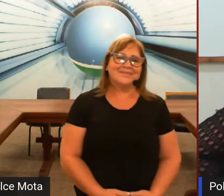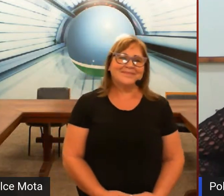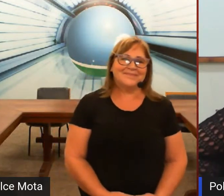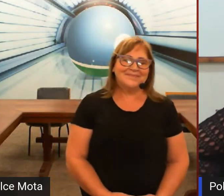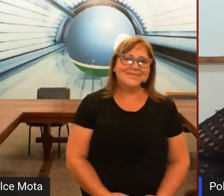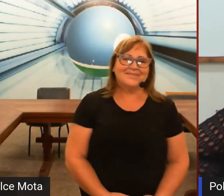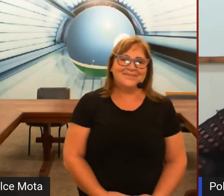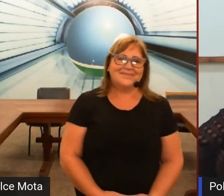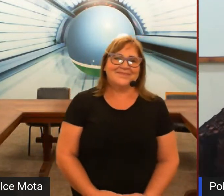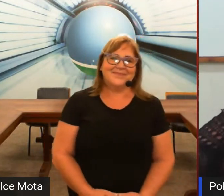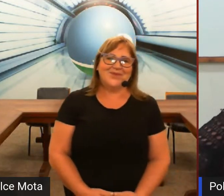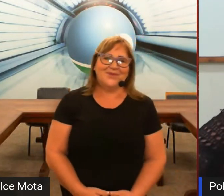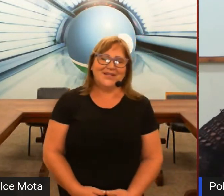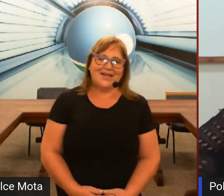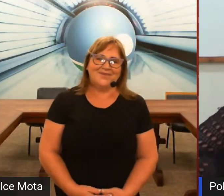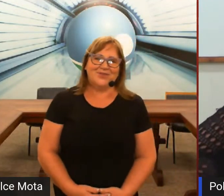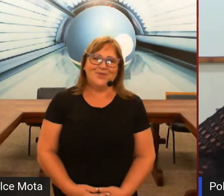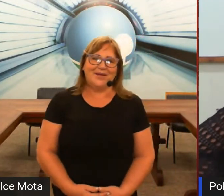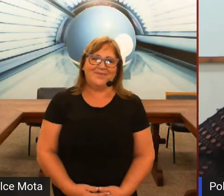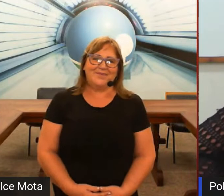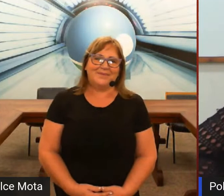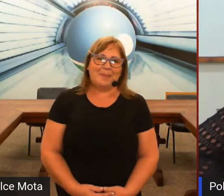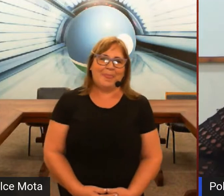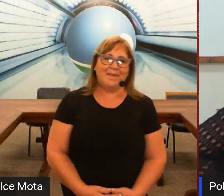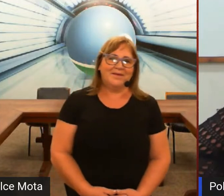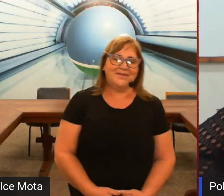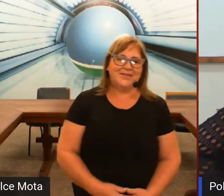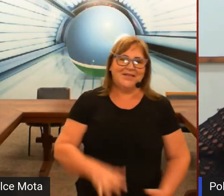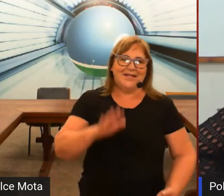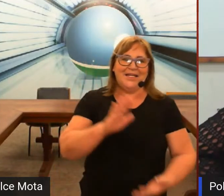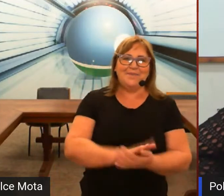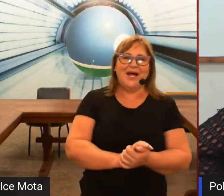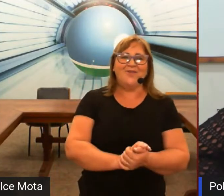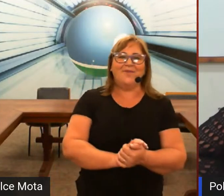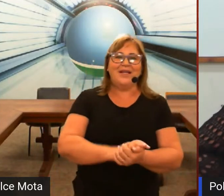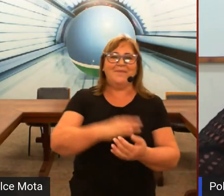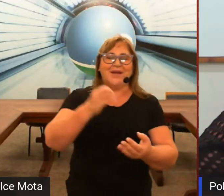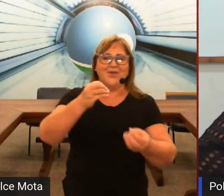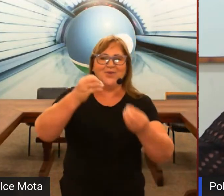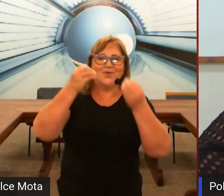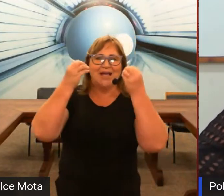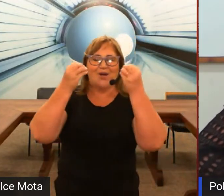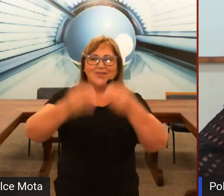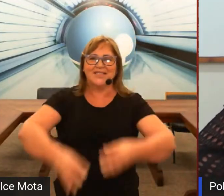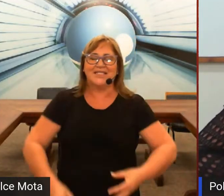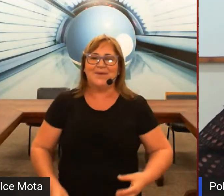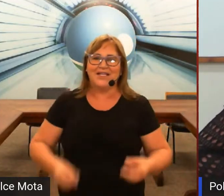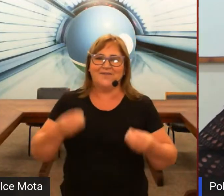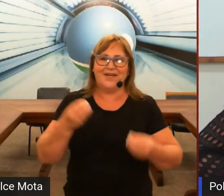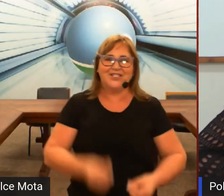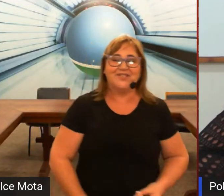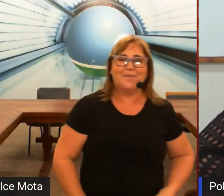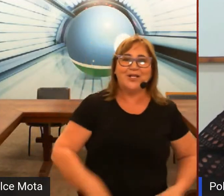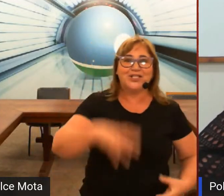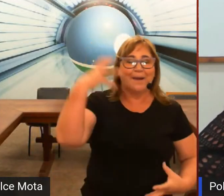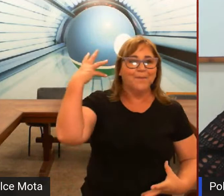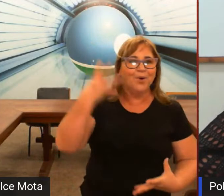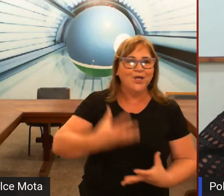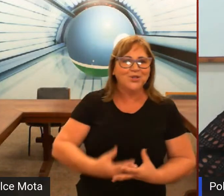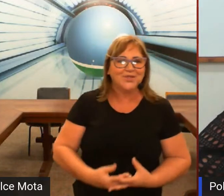presencial tudo bem? então ok e o sim lembrando os alunos que semana que vem a gente vai praticar muitos